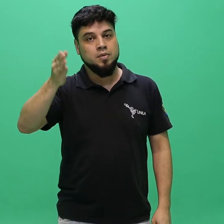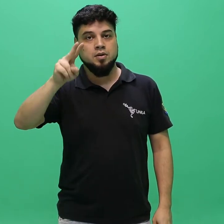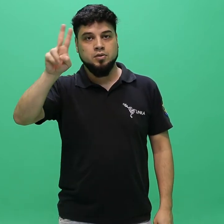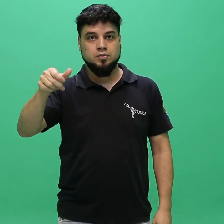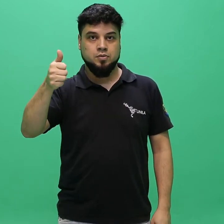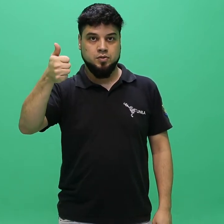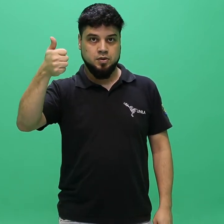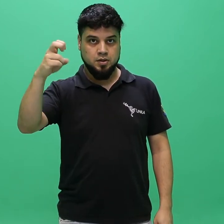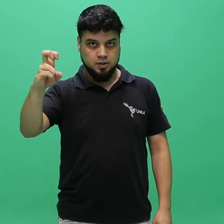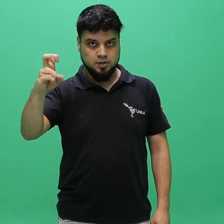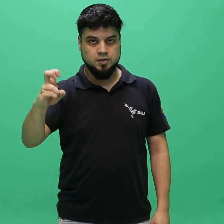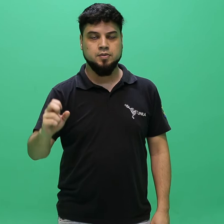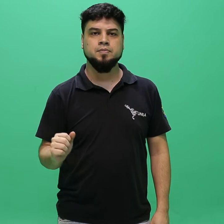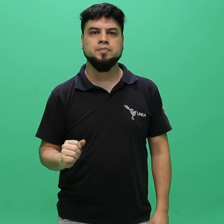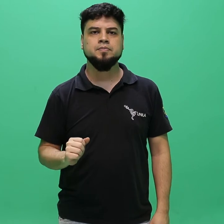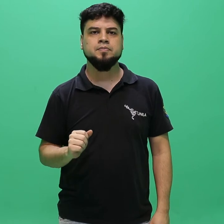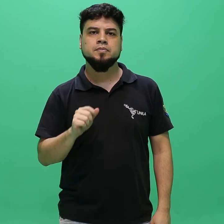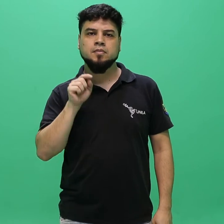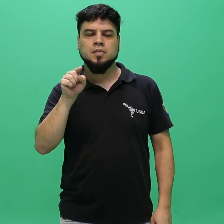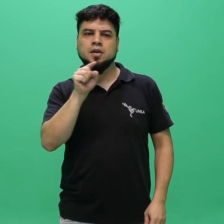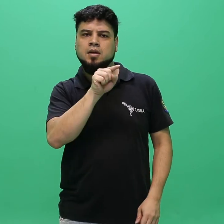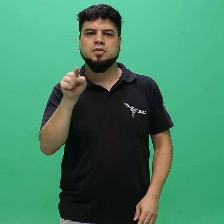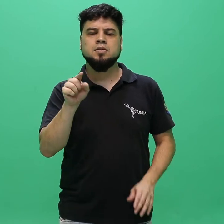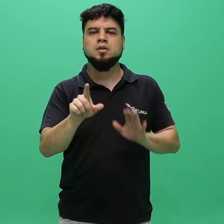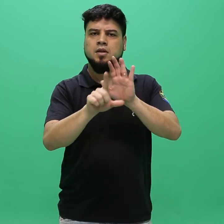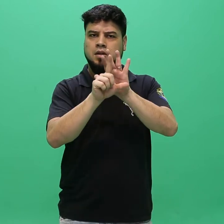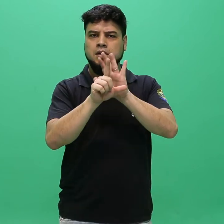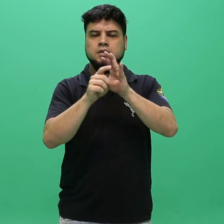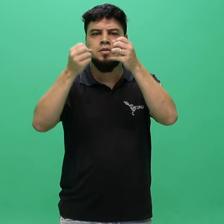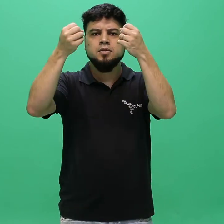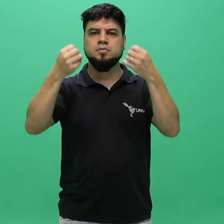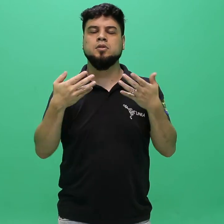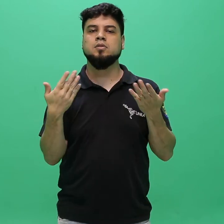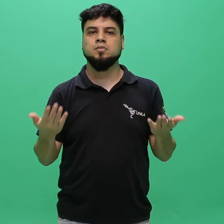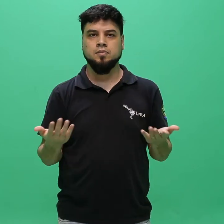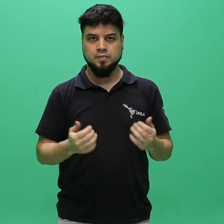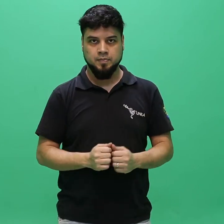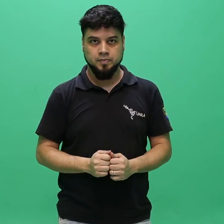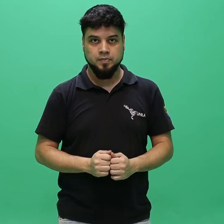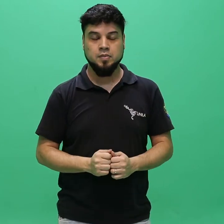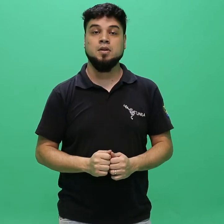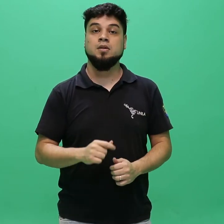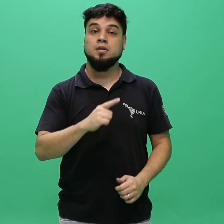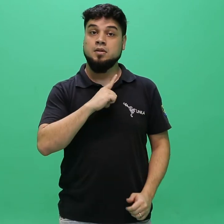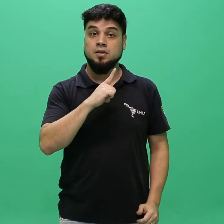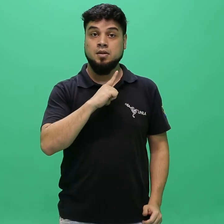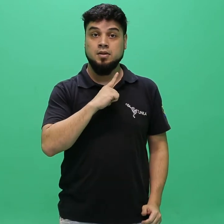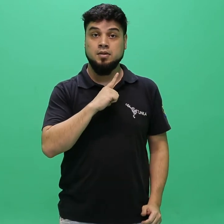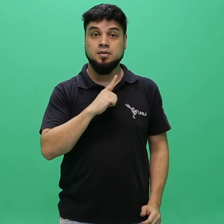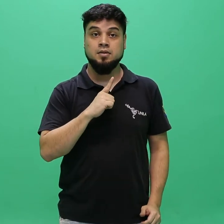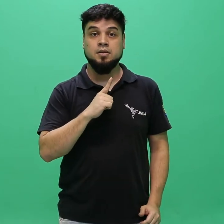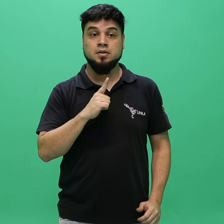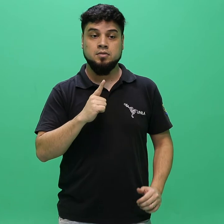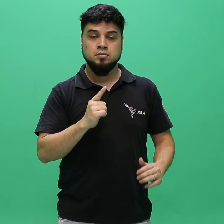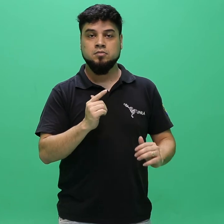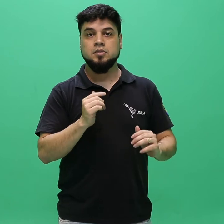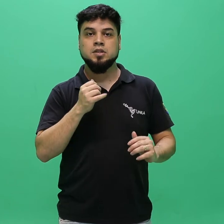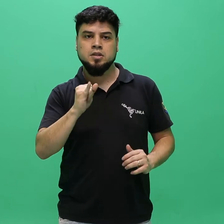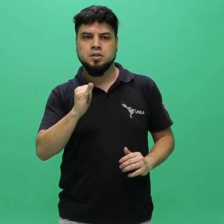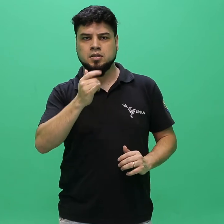.394, de 96, acrescido pela Lei nº 13.184, de